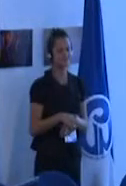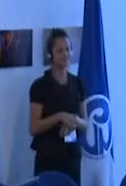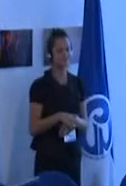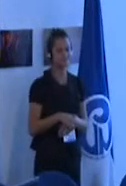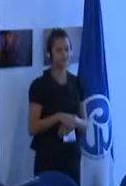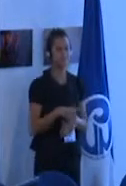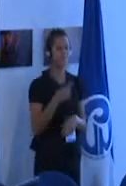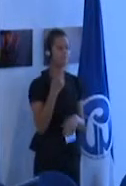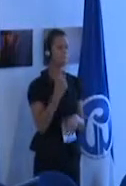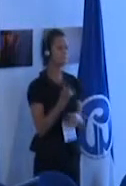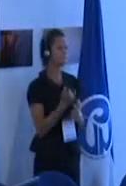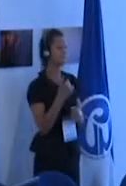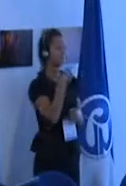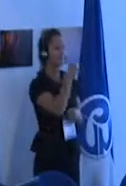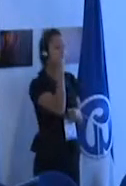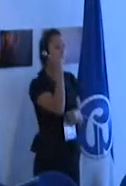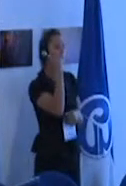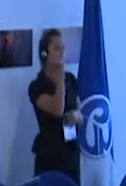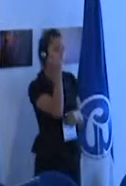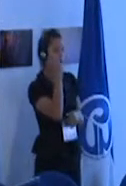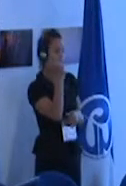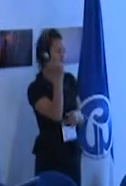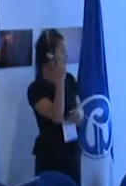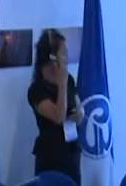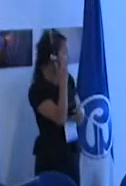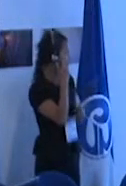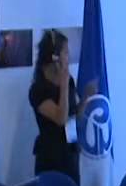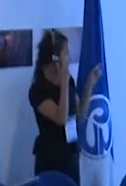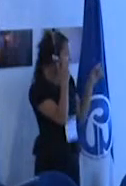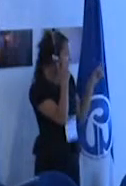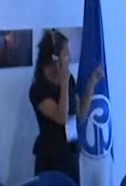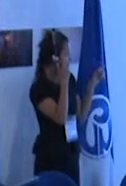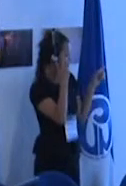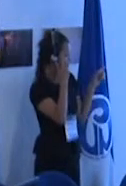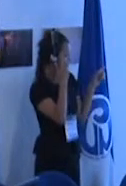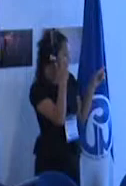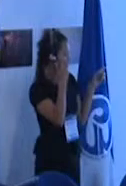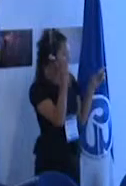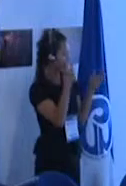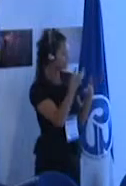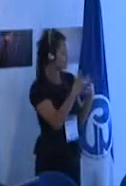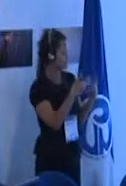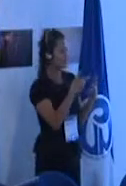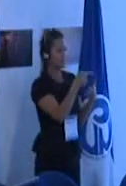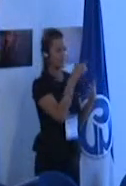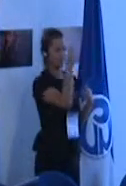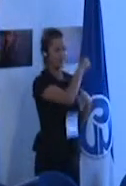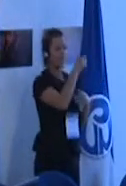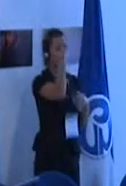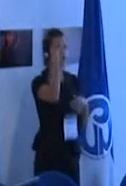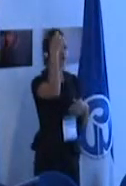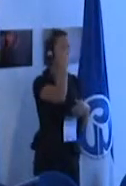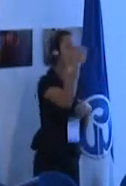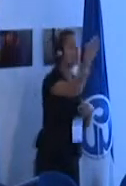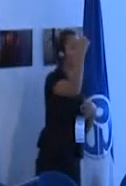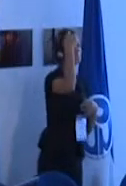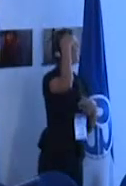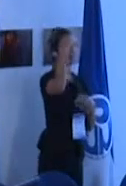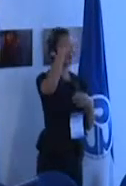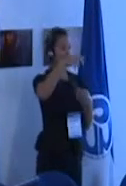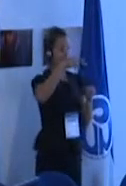son profesionales que confunden la integración y la escuela inclusiva y